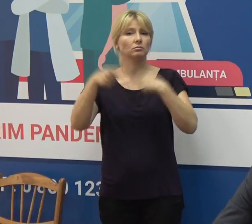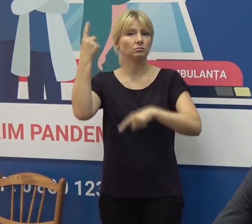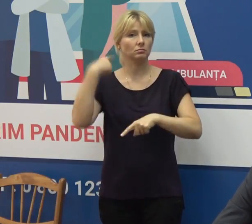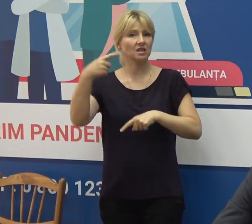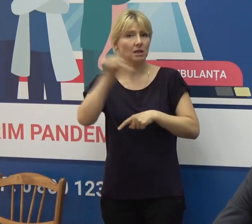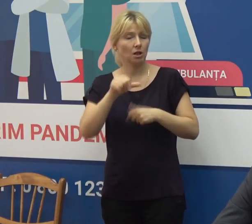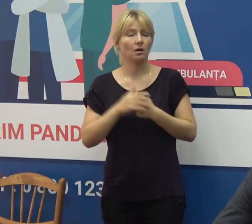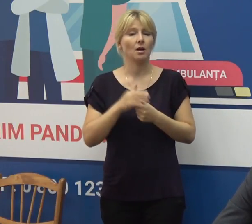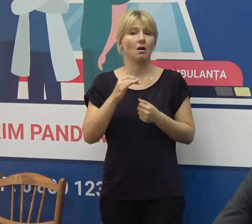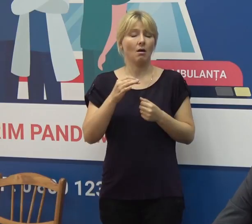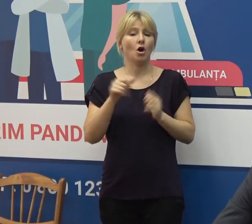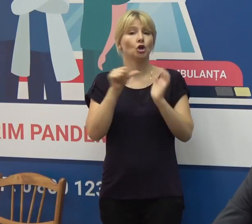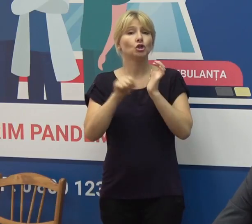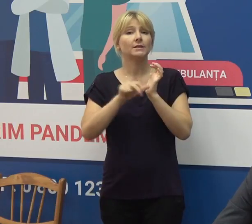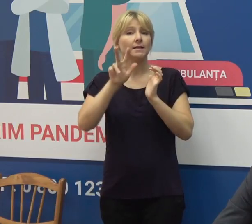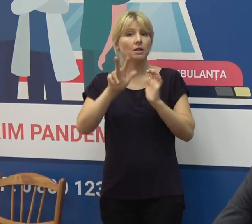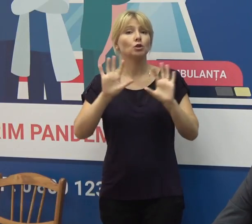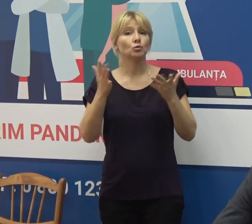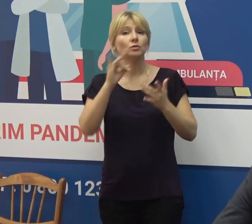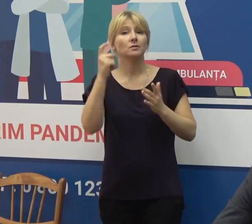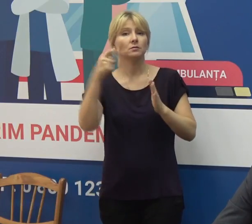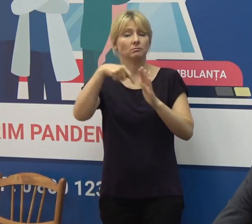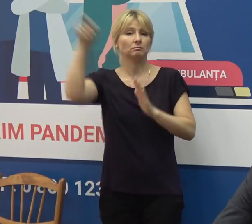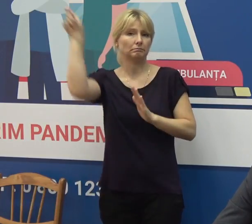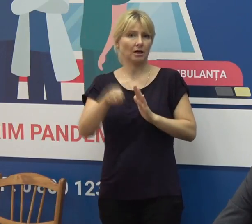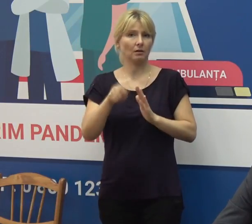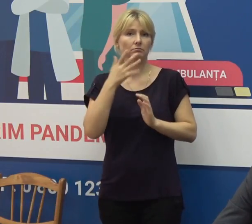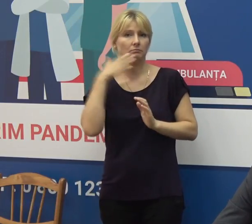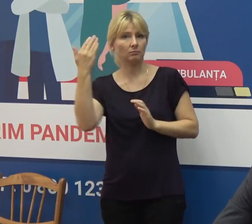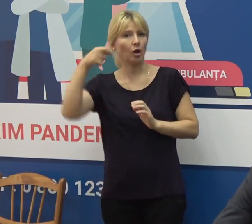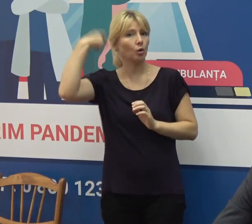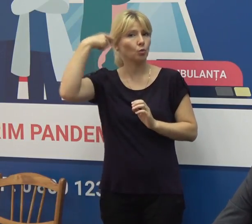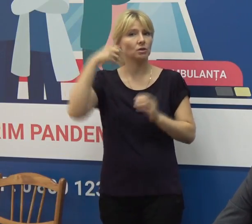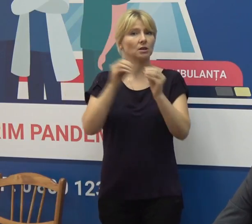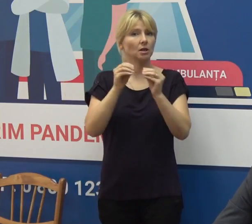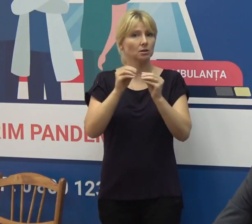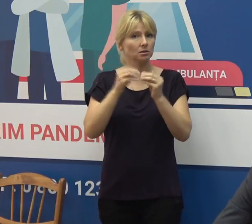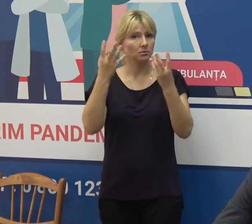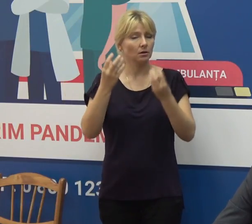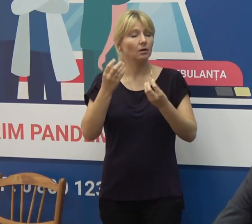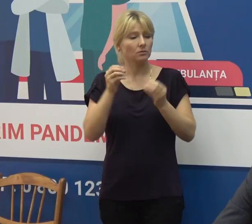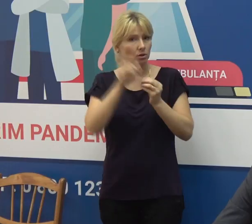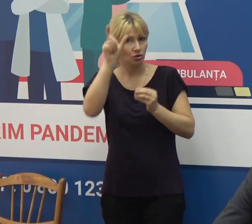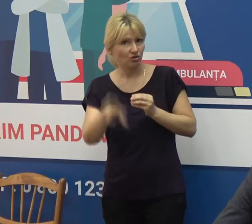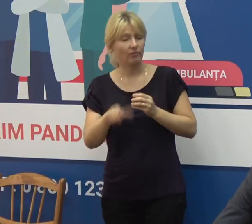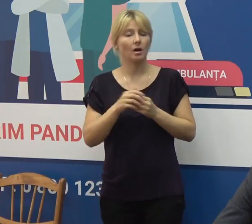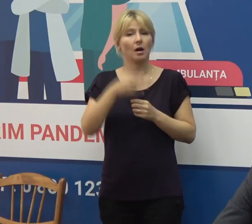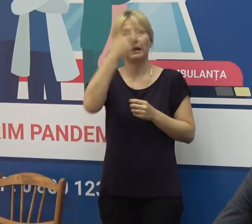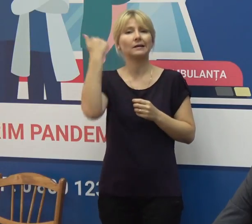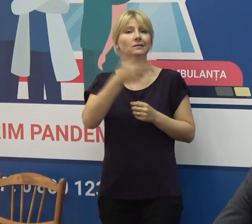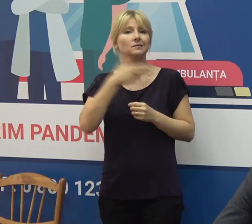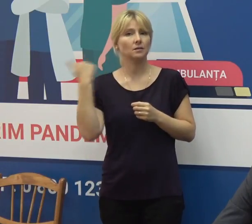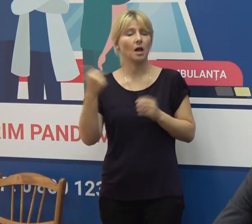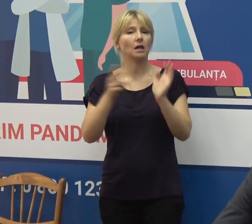63 de cazuri fiind de import. Turcia 10 cazuri, Marea Britanie 8 cazuri, Italia 7